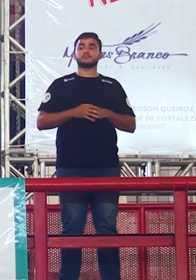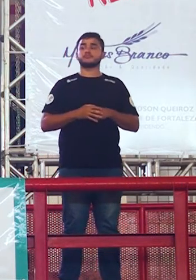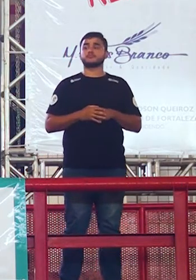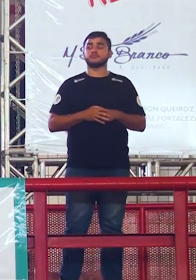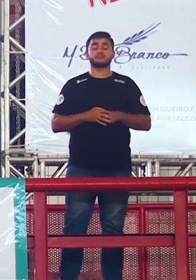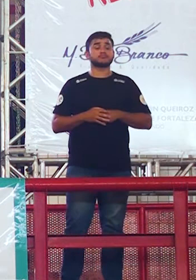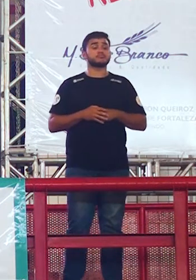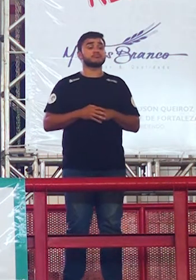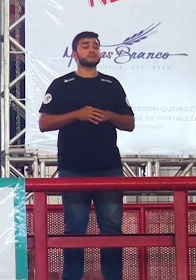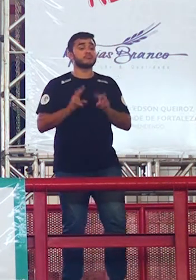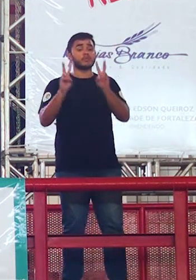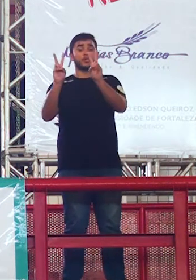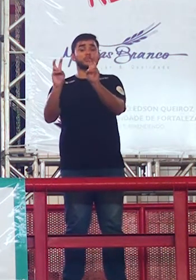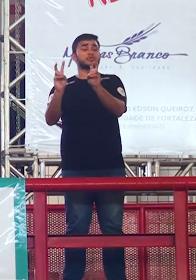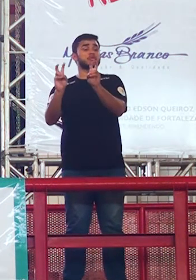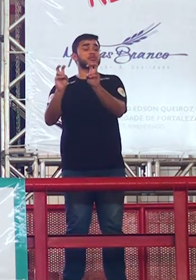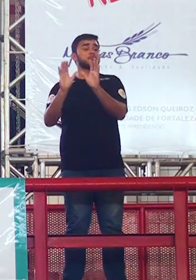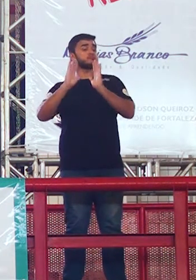qual foi o tema?